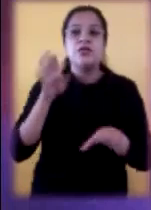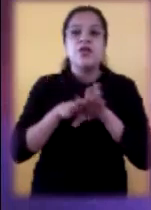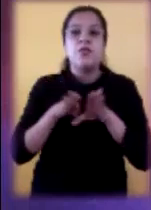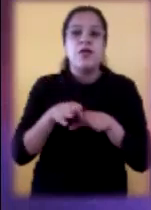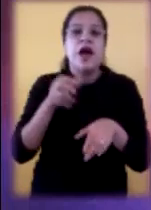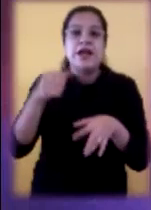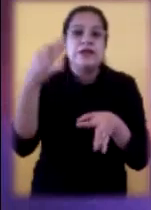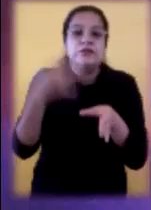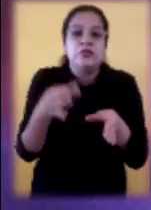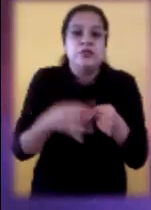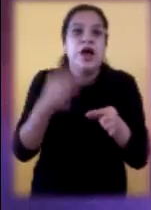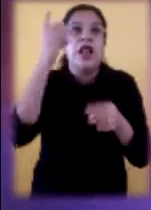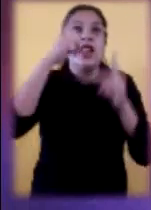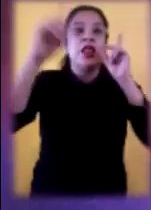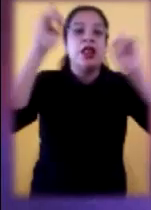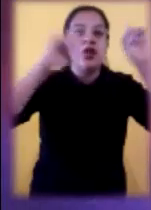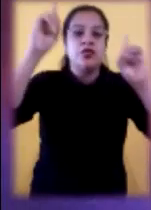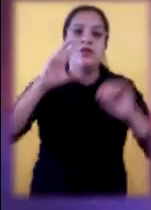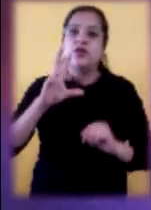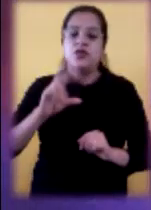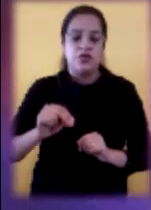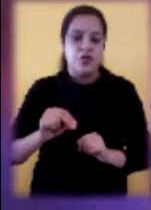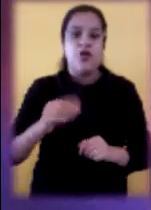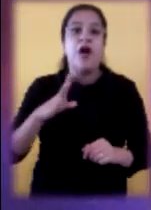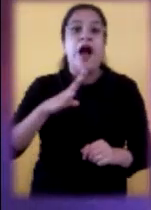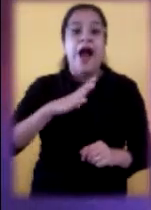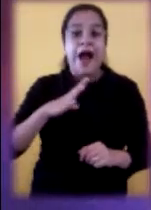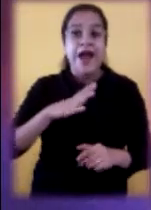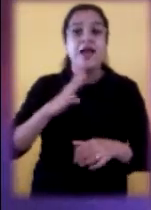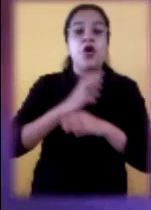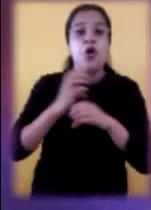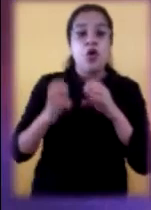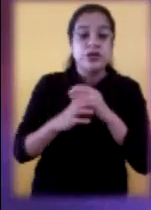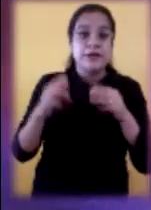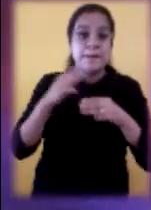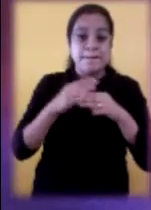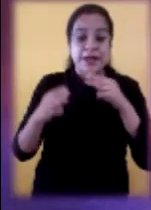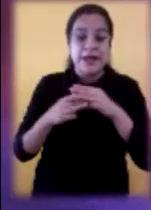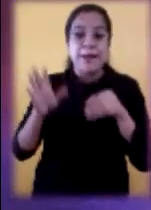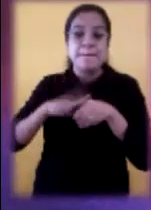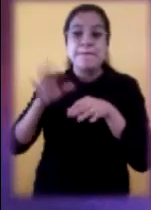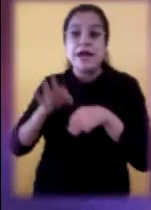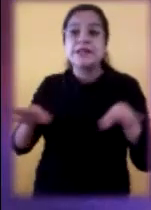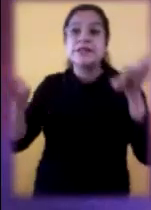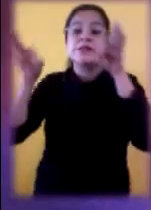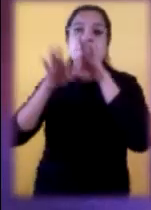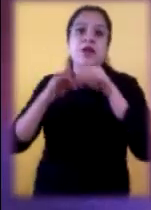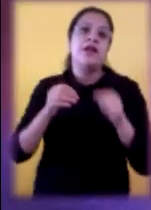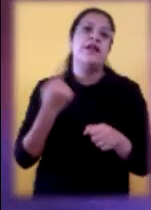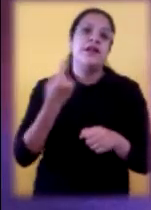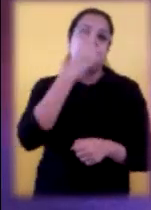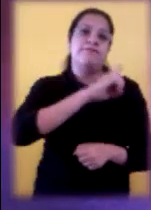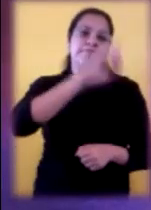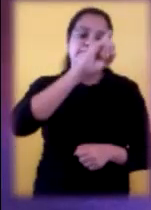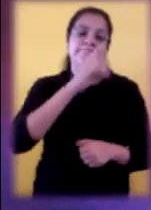a otros dioses, sino que hay cosas que están ocupando el lugar de Dios. Actualmente muchos de